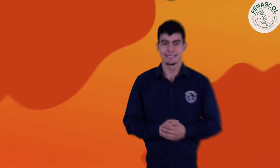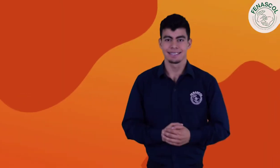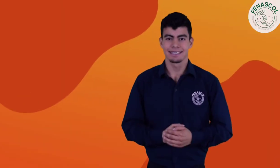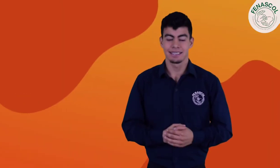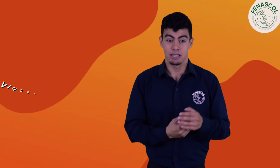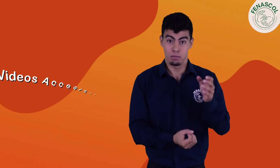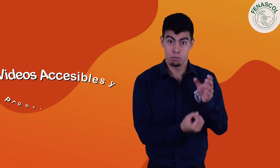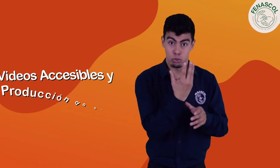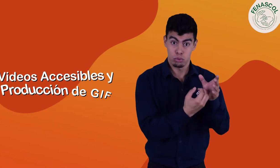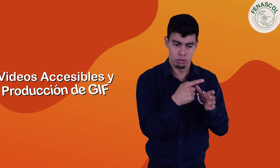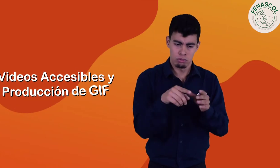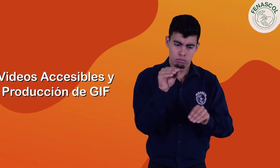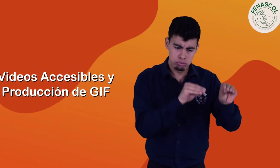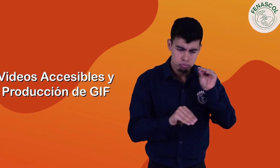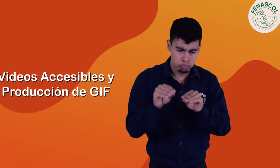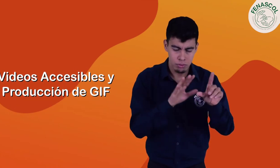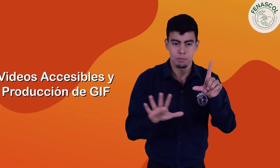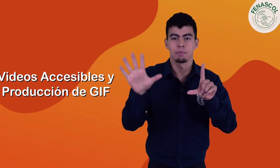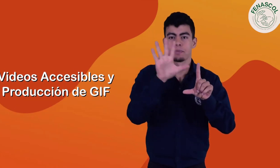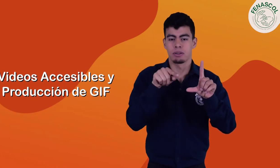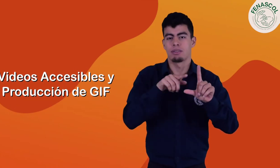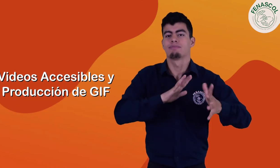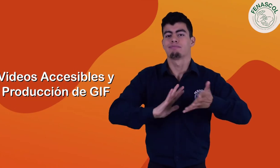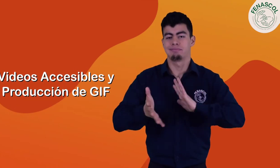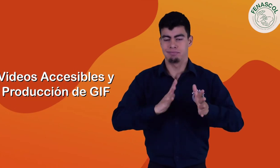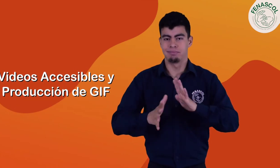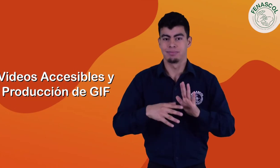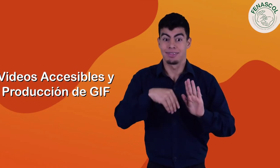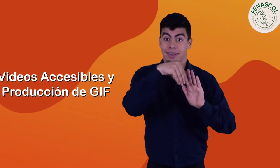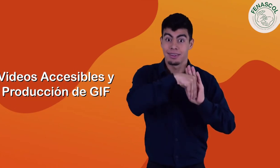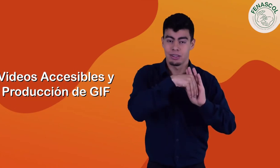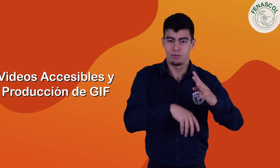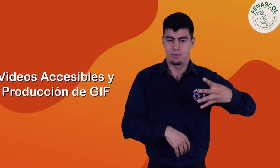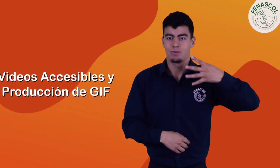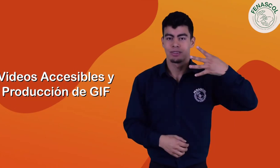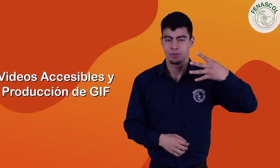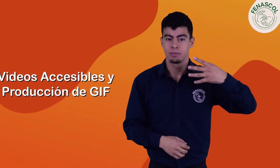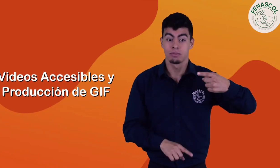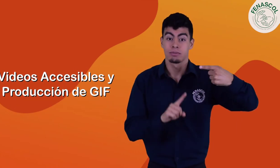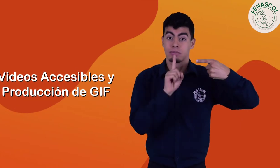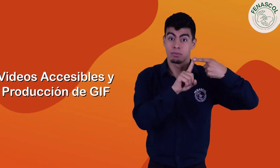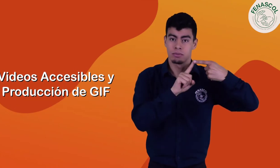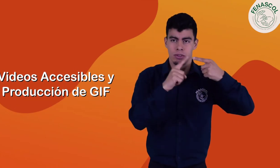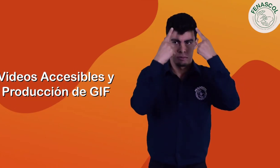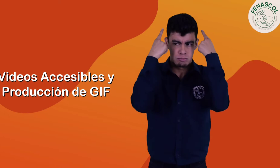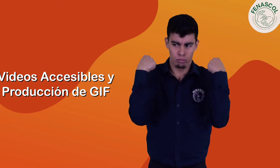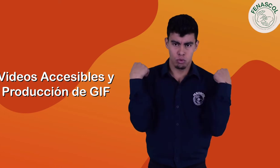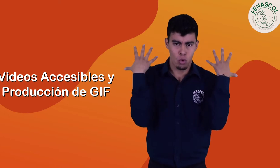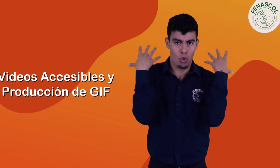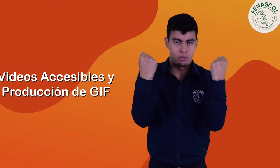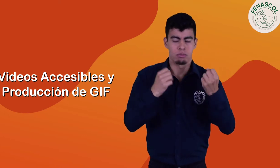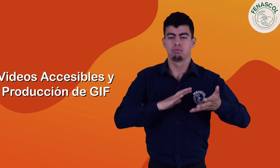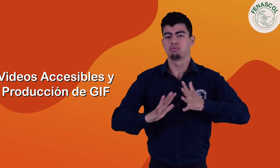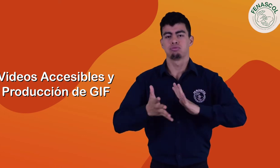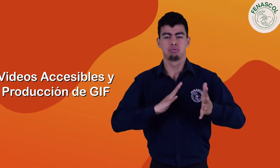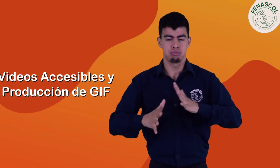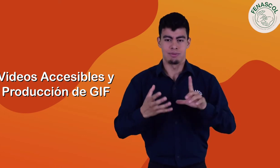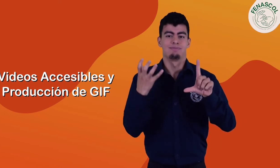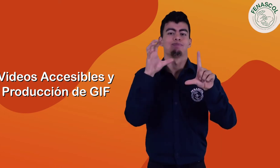En la producción de contenidos en lengua de señas, tenemos cuatro líneas. Primero, producción de videos en lengua de señas sin